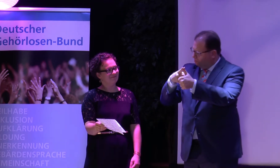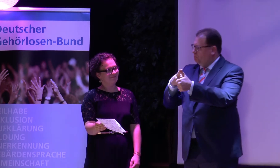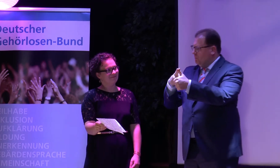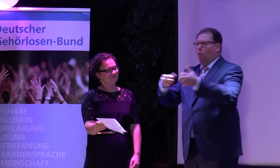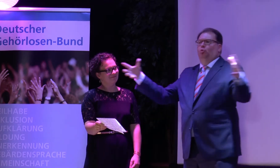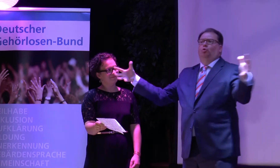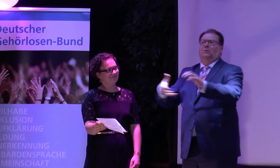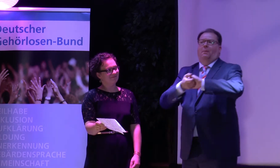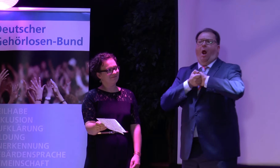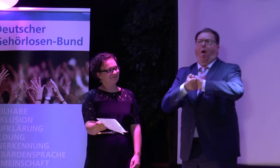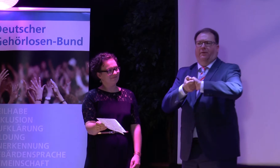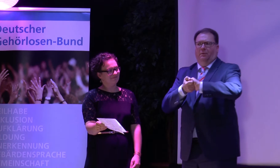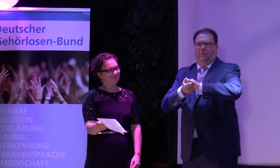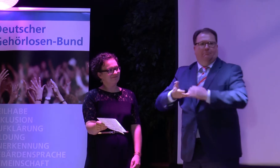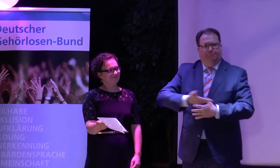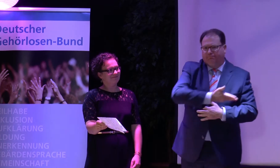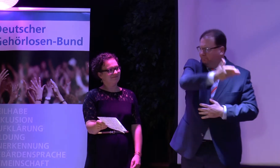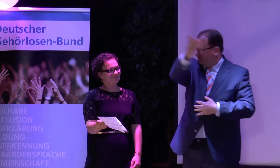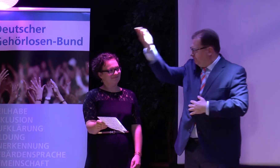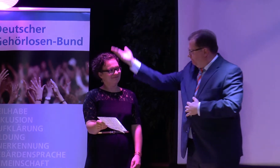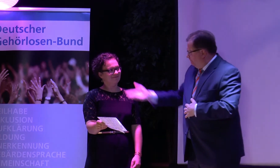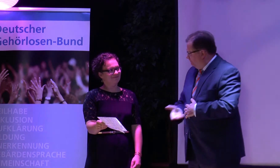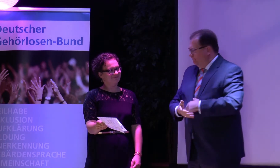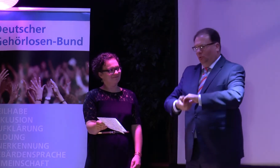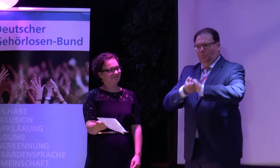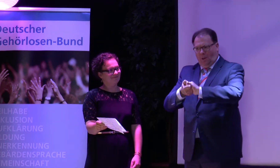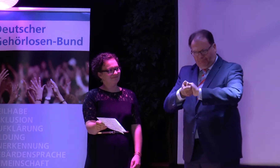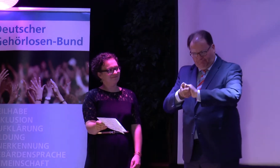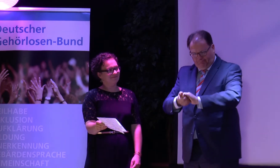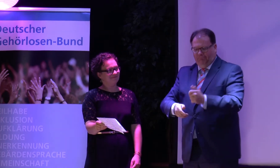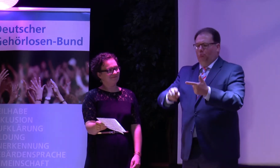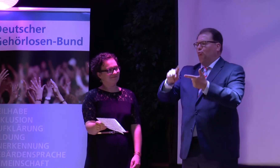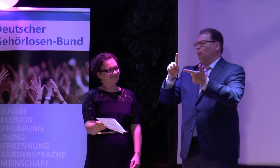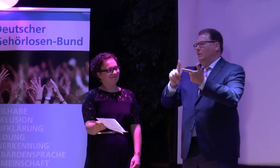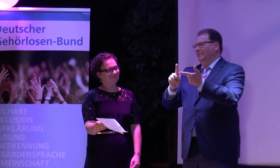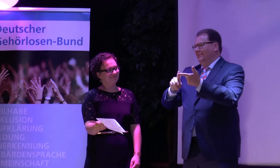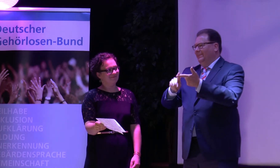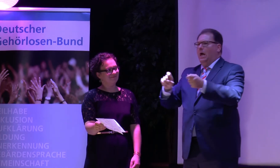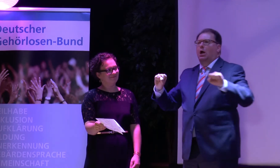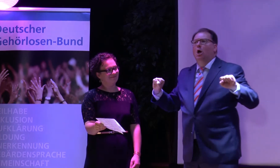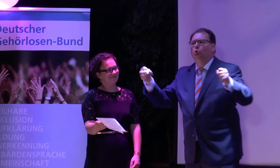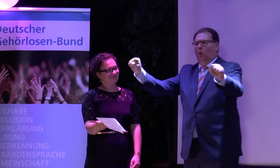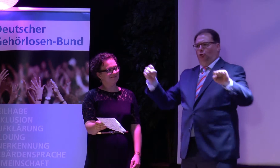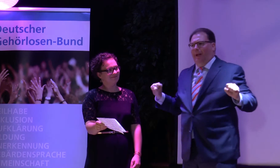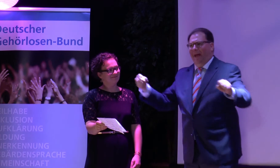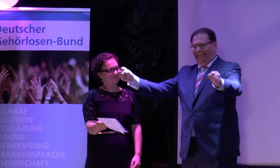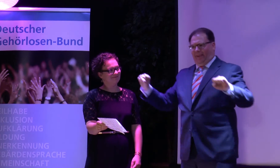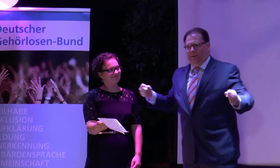auf die 90 Jahre zu schauen? Also drei Stichworte würde ich da gerne nennen. Zum einen Zusammenhalt, wie man hier auch sehen